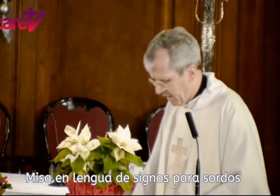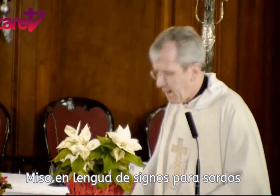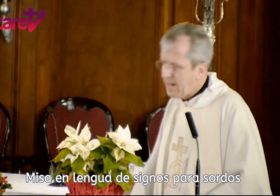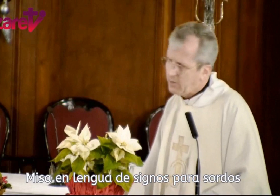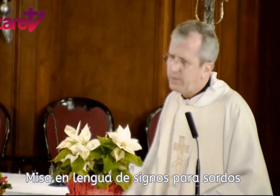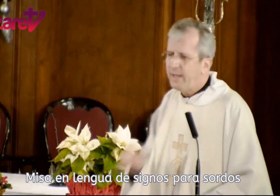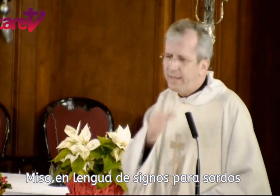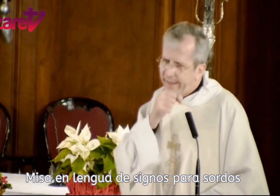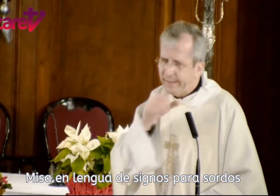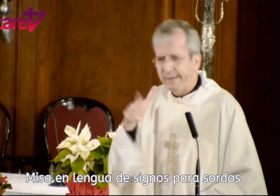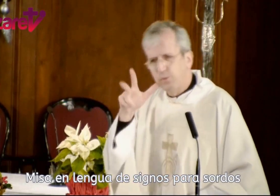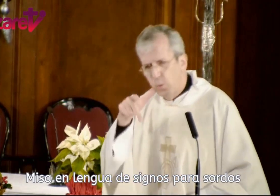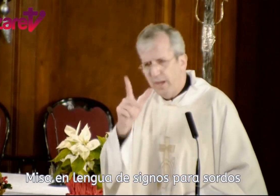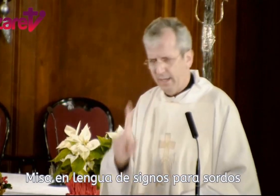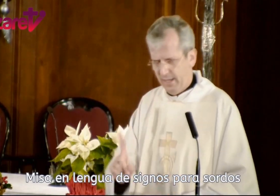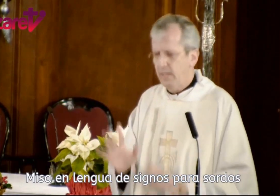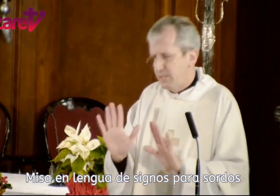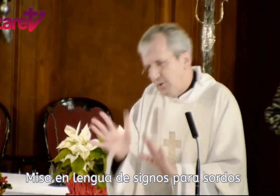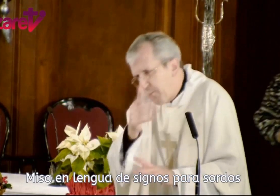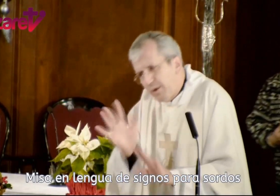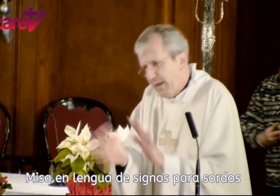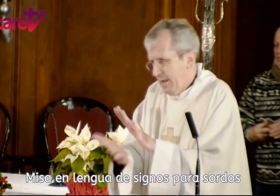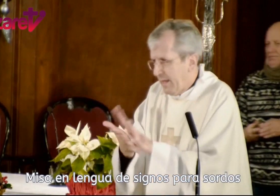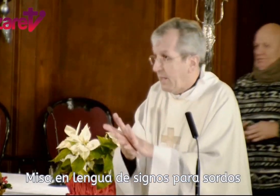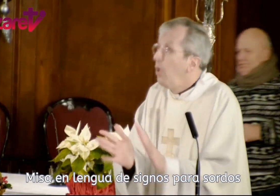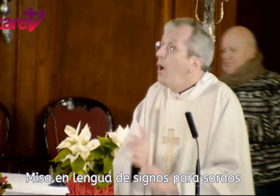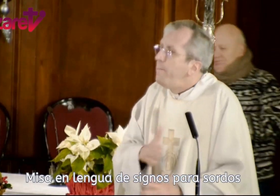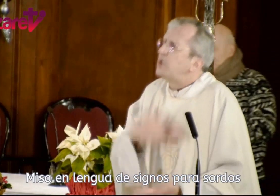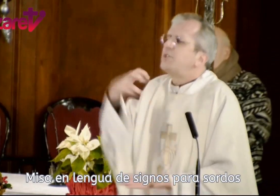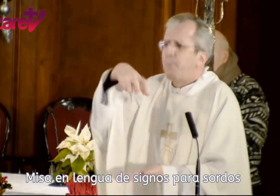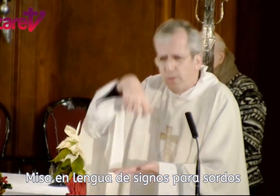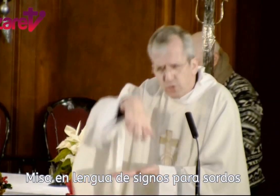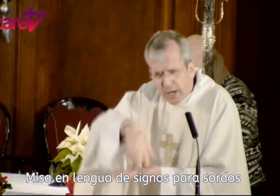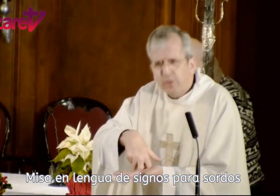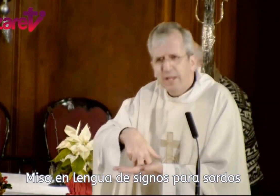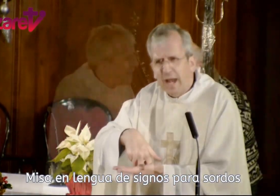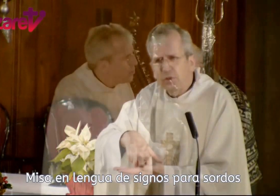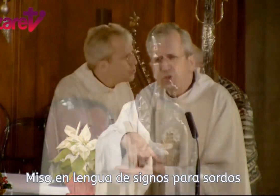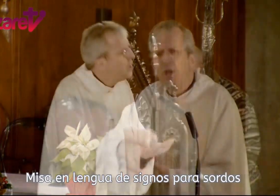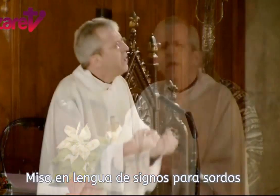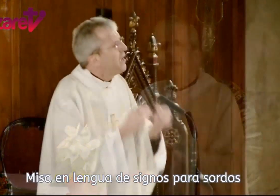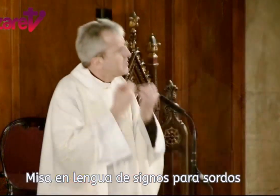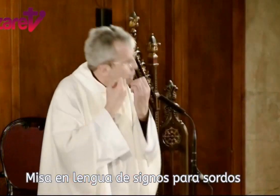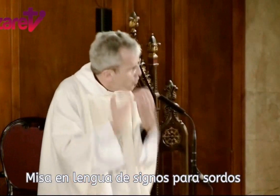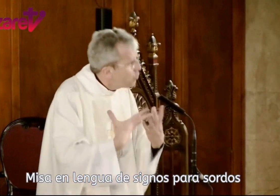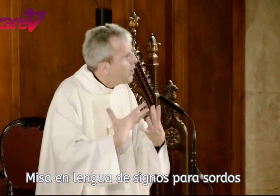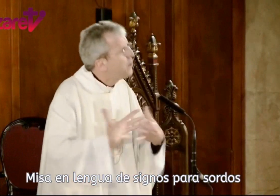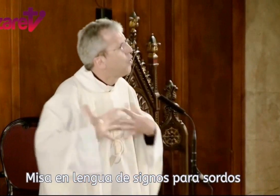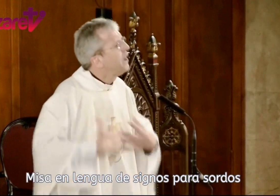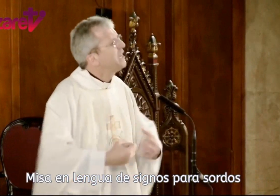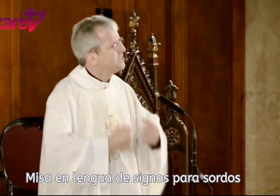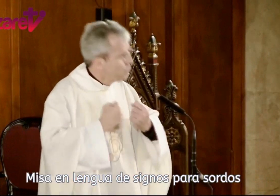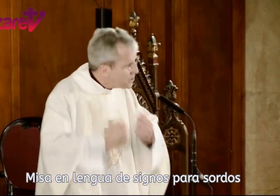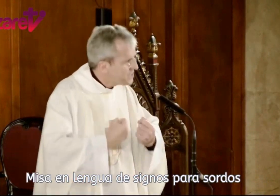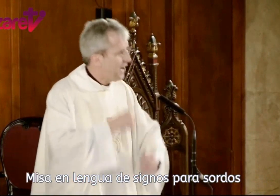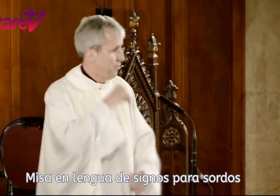la rodilla ya duele, si no puede, tranquilo, pero si podemos arrodillarnos, es muy bueno, es muy sano,